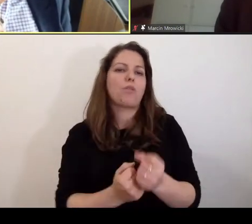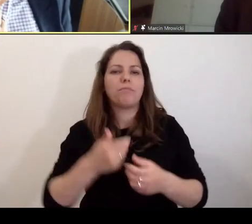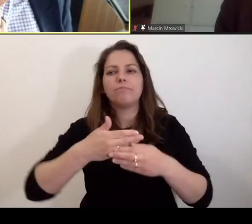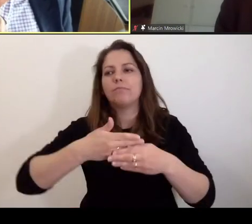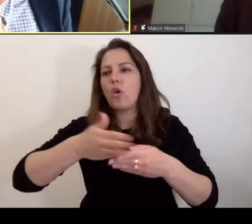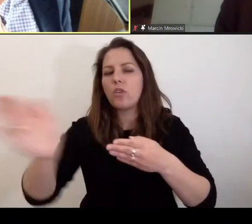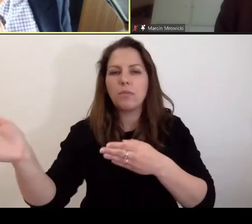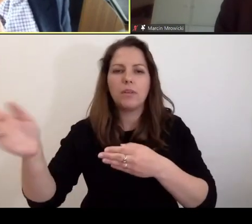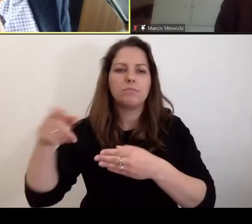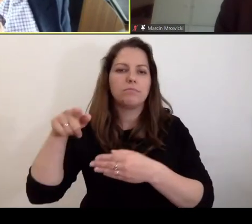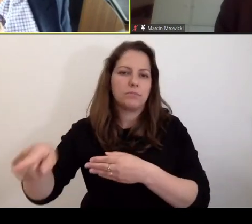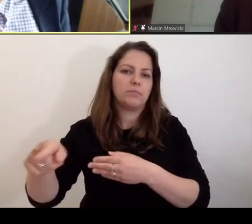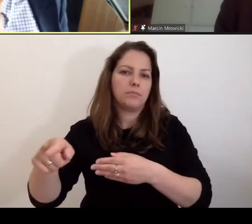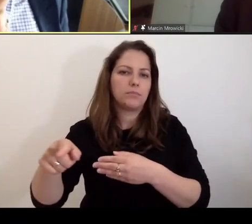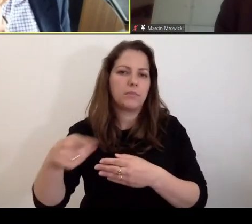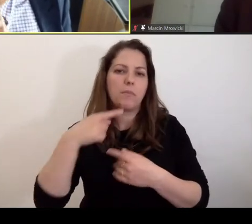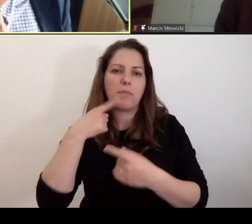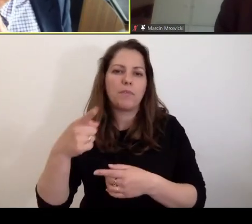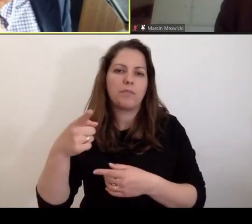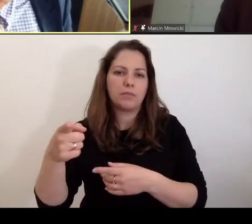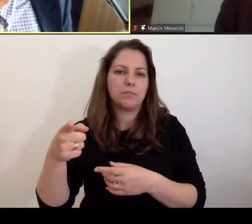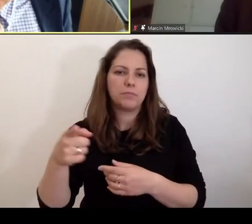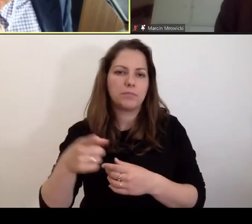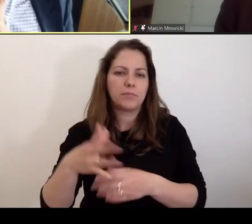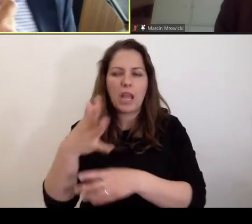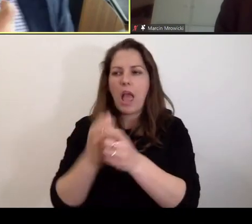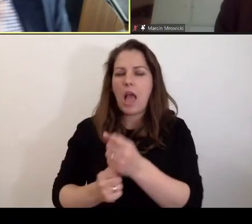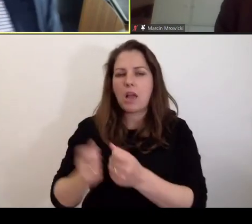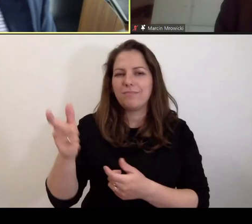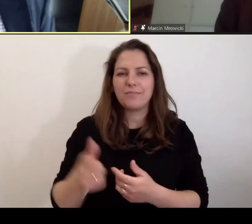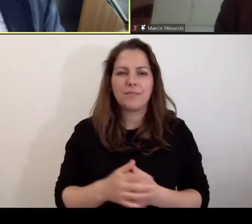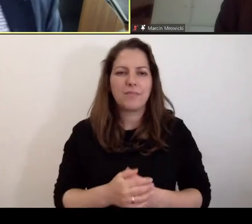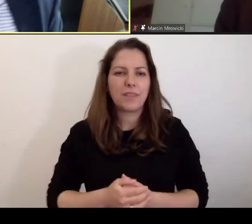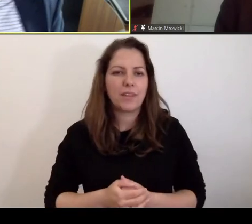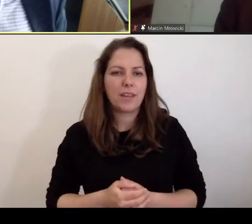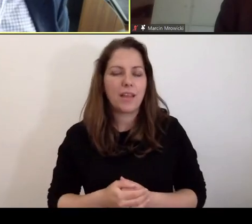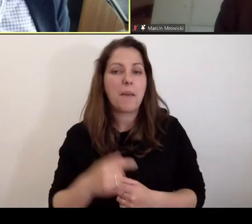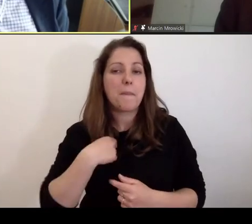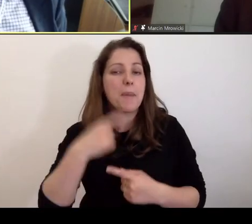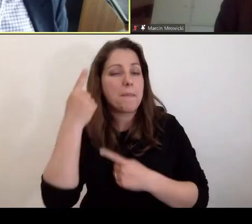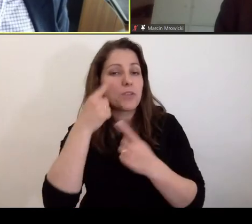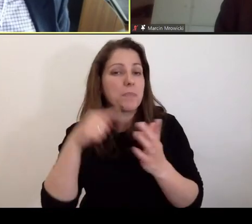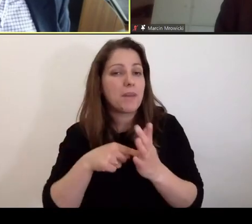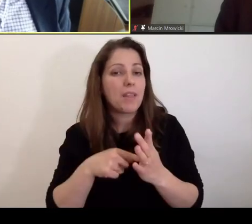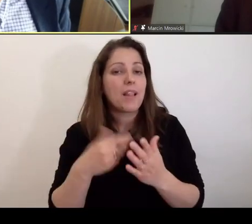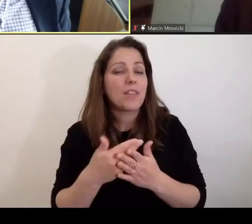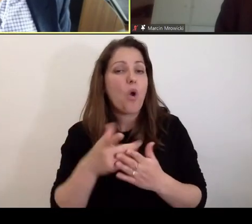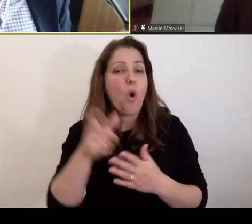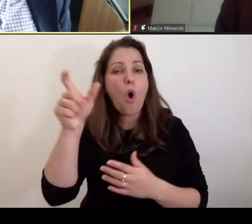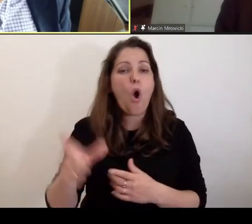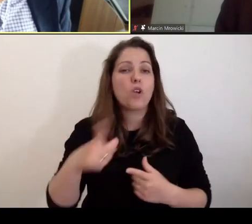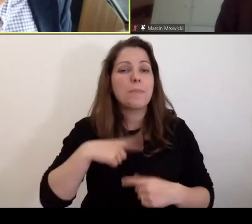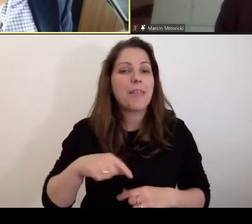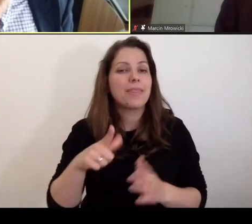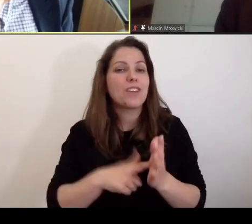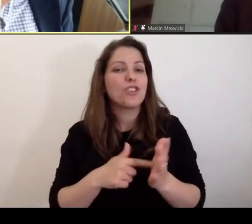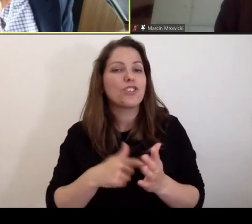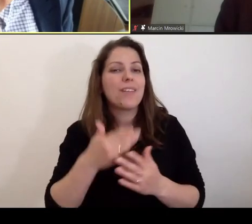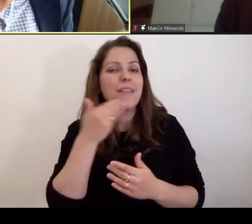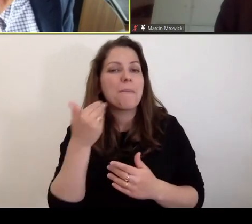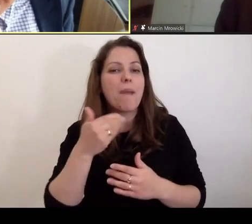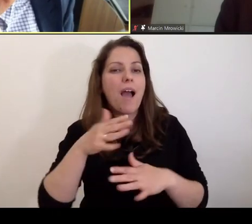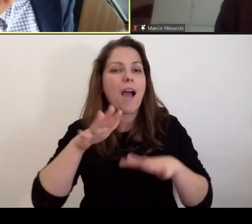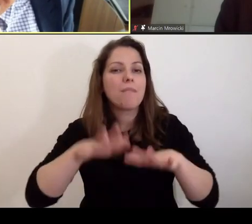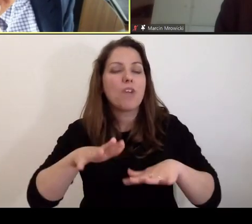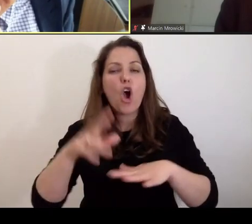aresztu i kogoś zwolnić i powiedzieć, teraz już do tego raz zwolnić z Tobą. Przede wszystkim na przykład dlatego, że taka osoba najczęściej nie ma prawa pobytu na